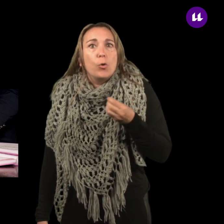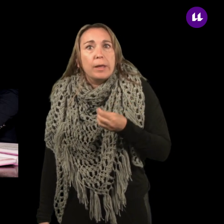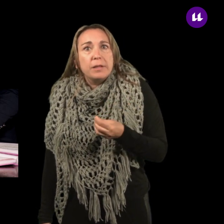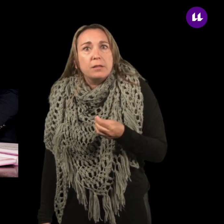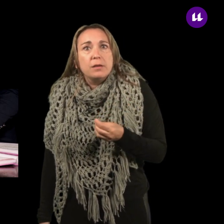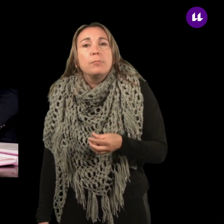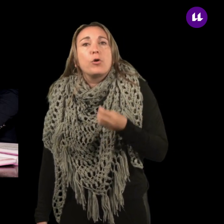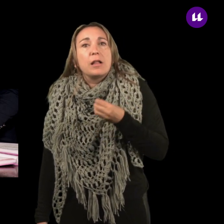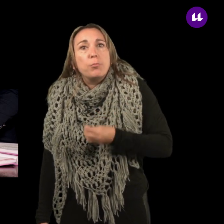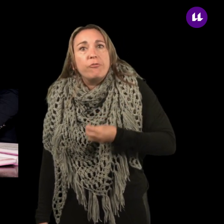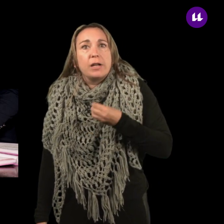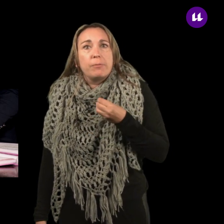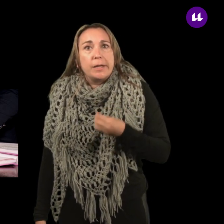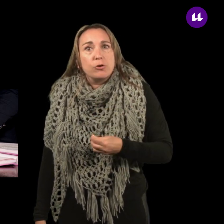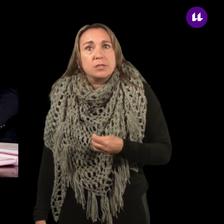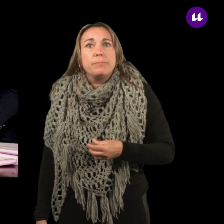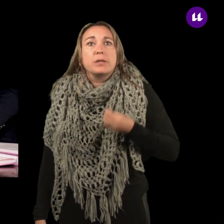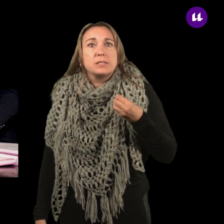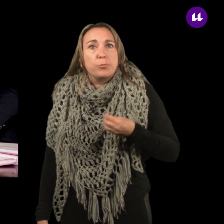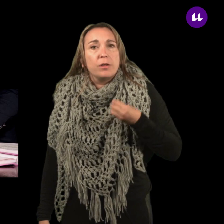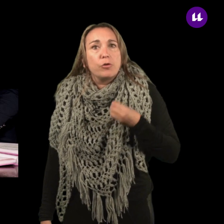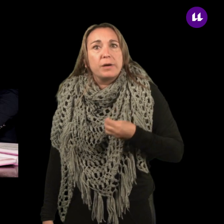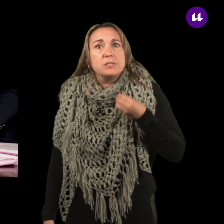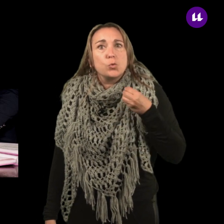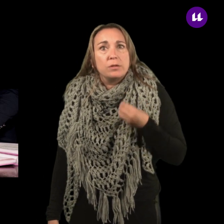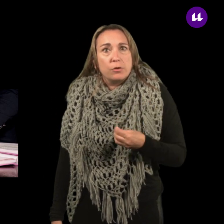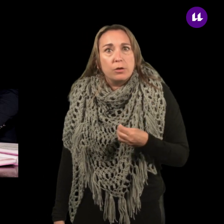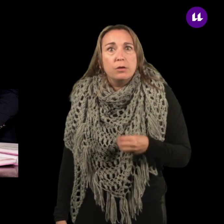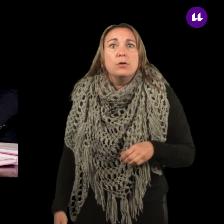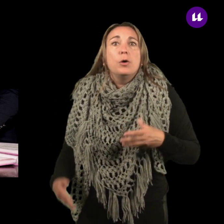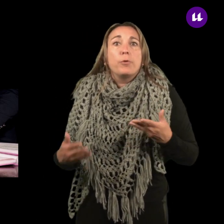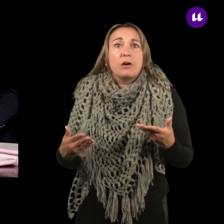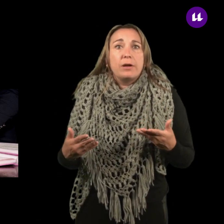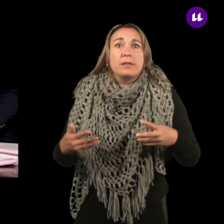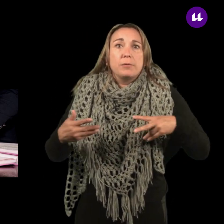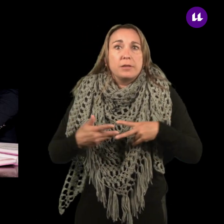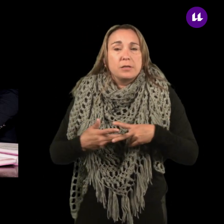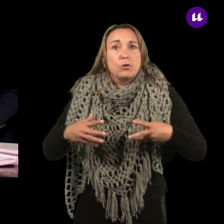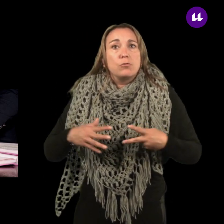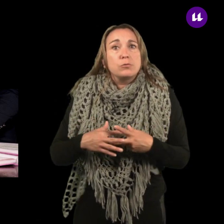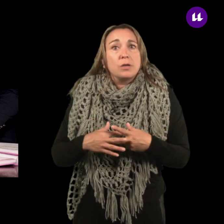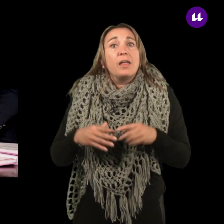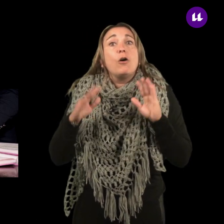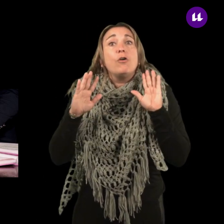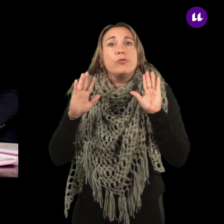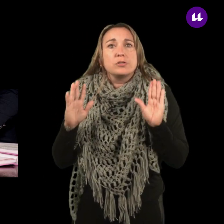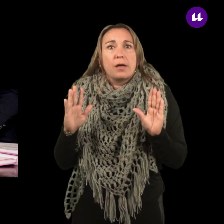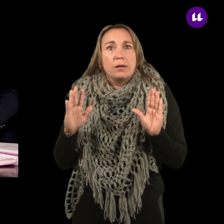obviamente, por la atmósfera peligrosa que se puede formar en su interior por la falta de ventilación cruzada o forzada.